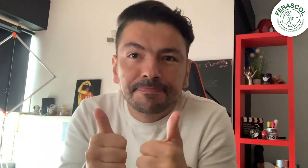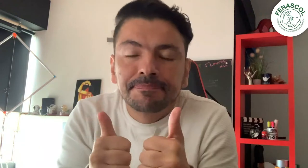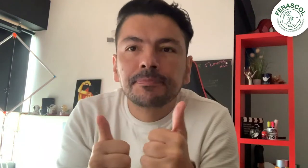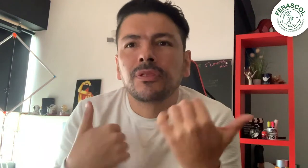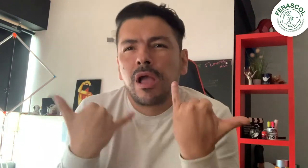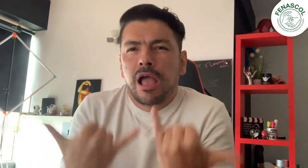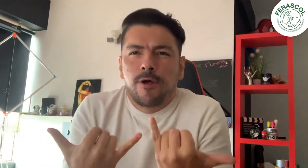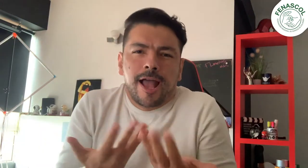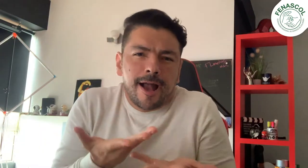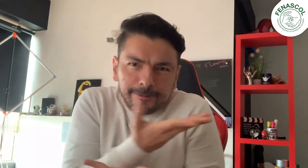organizarnos.